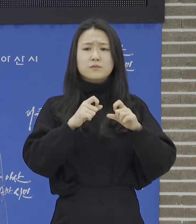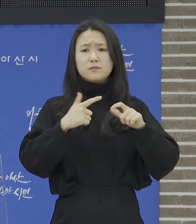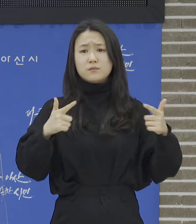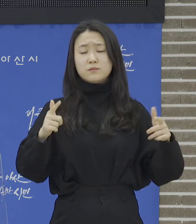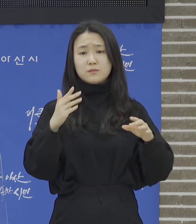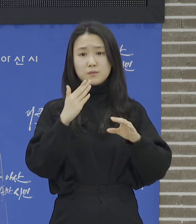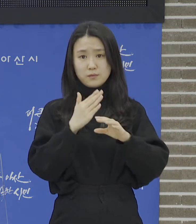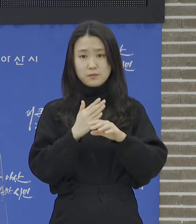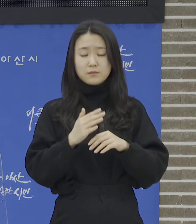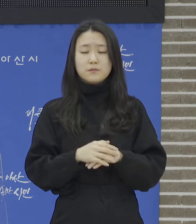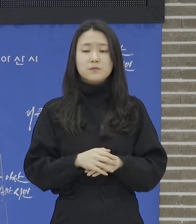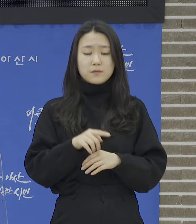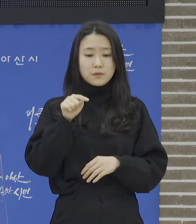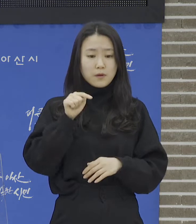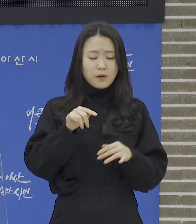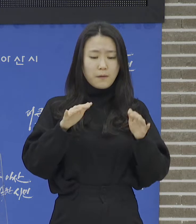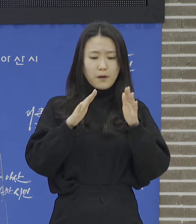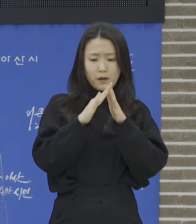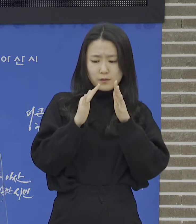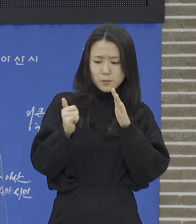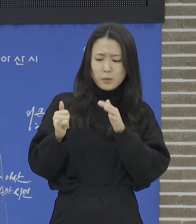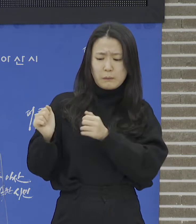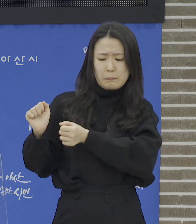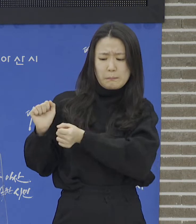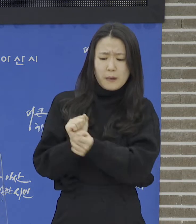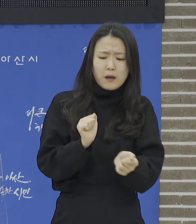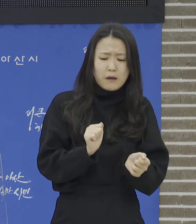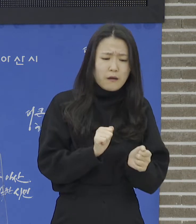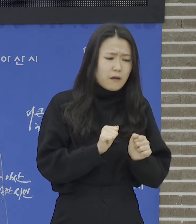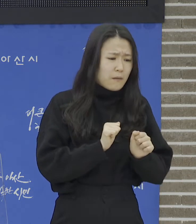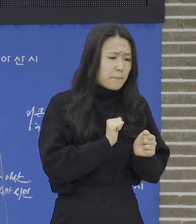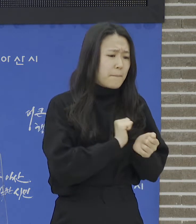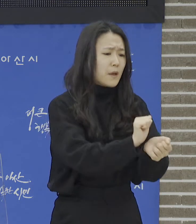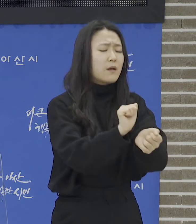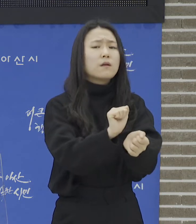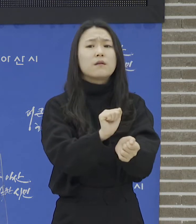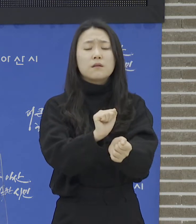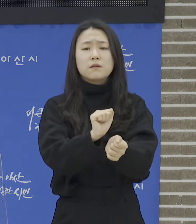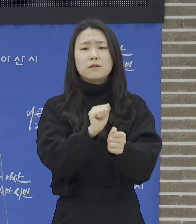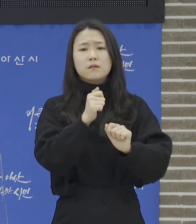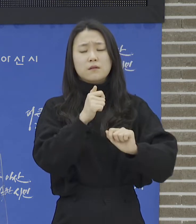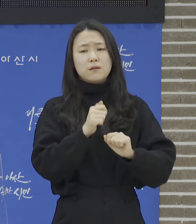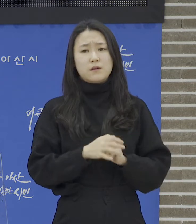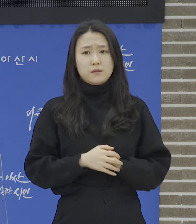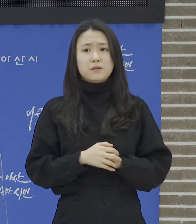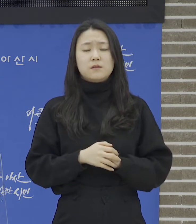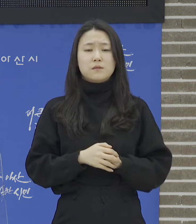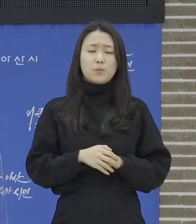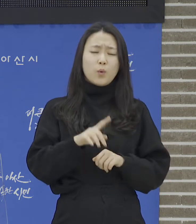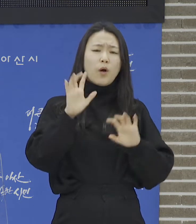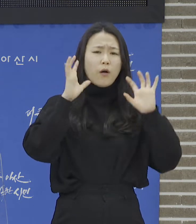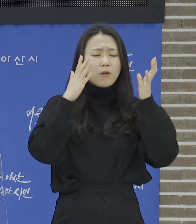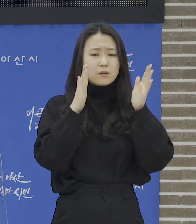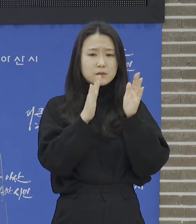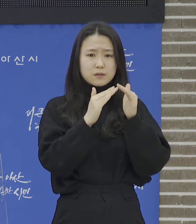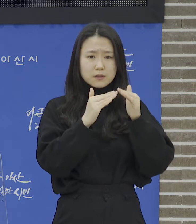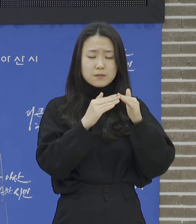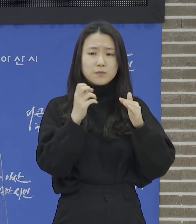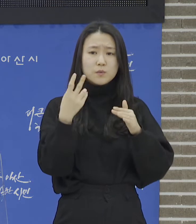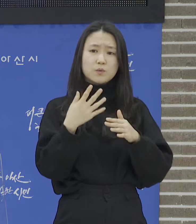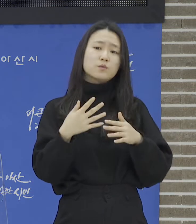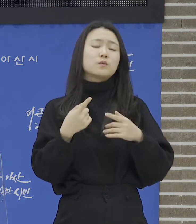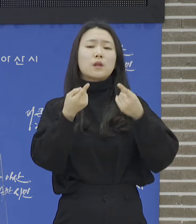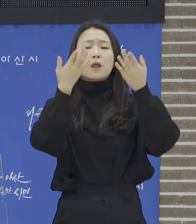접촉자가 직장 등 생활 공동체인 어린이집, 대학교, 기업체, 병원